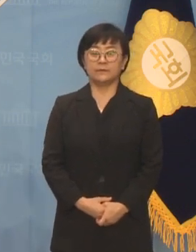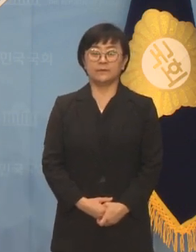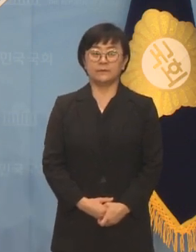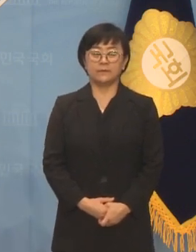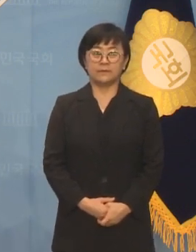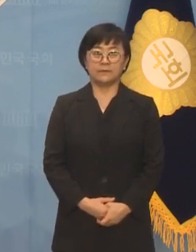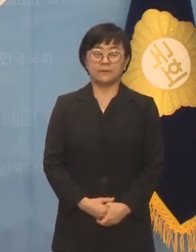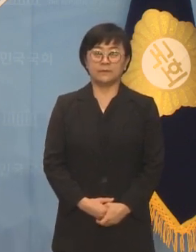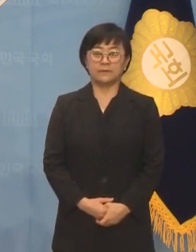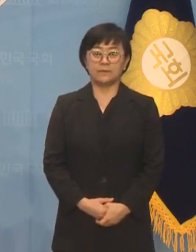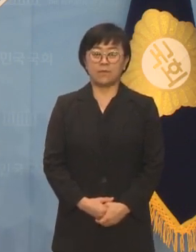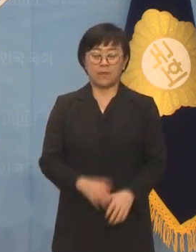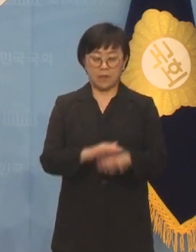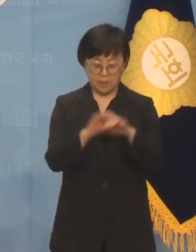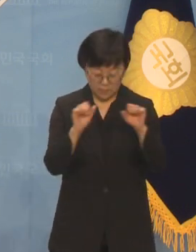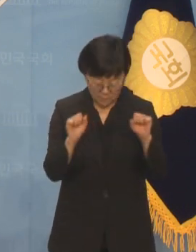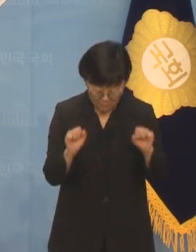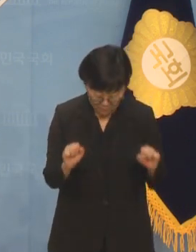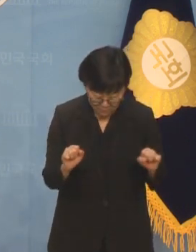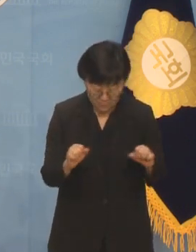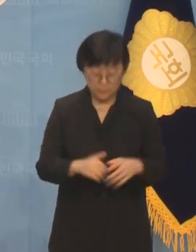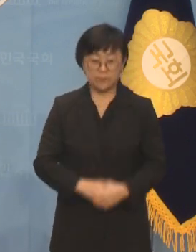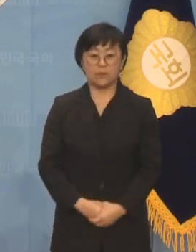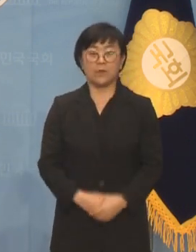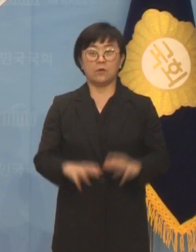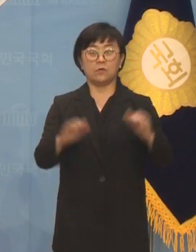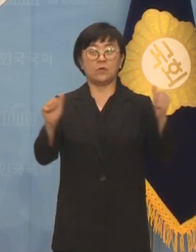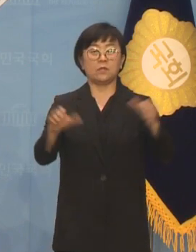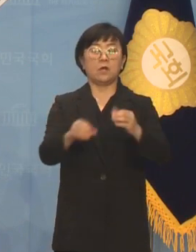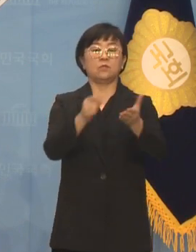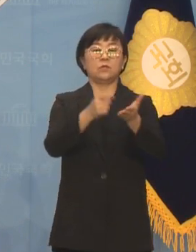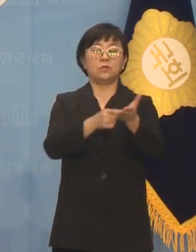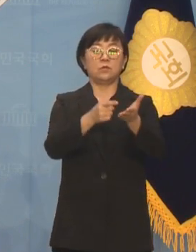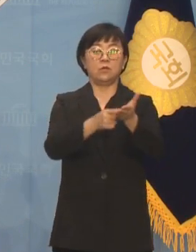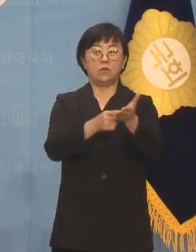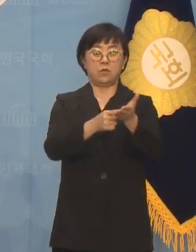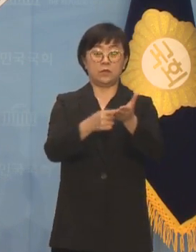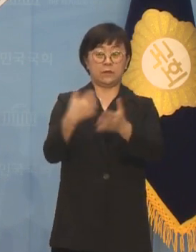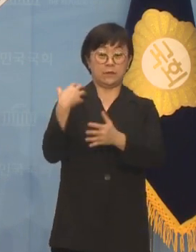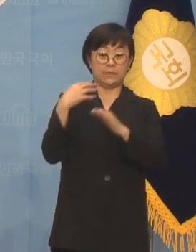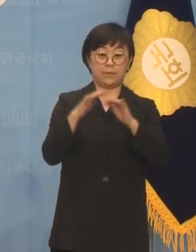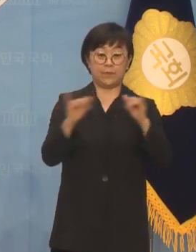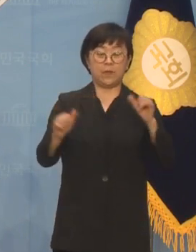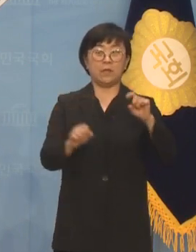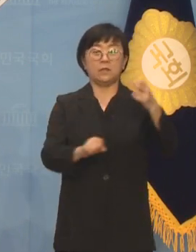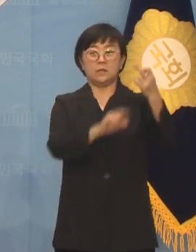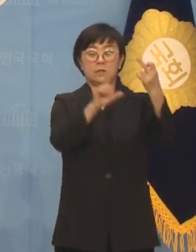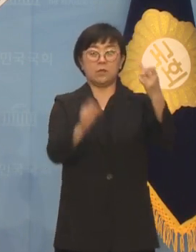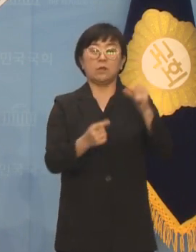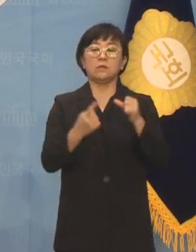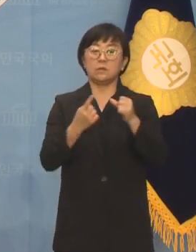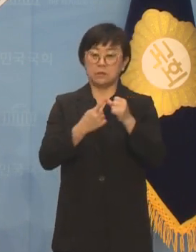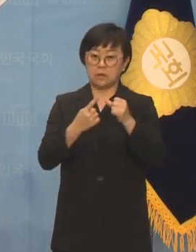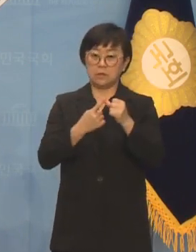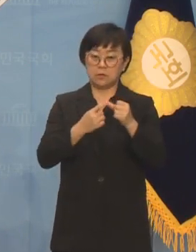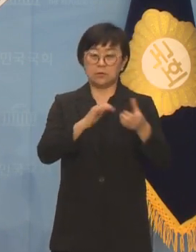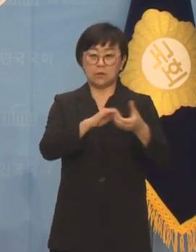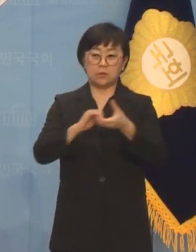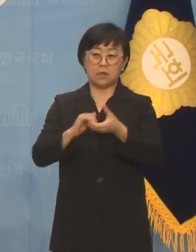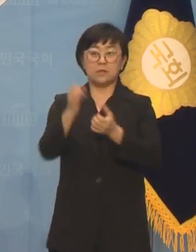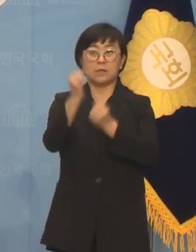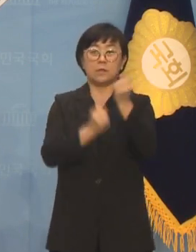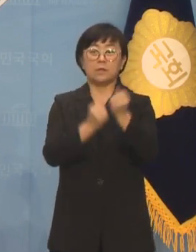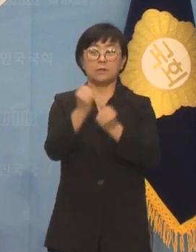네 안녕하십니까. 국회사무처 공보계획관입니다. 12월 첫째 주 정례 브리핑을